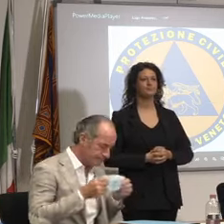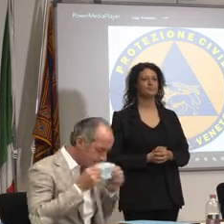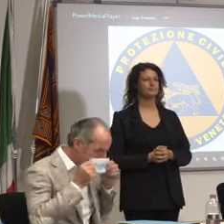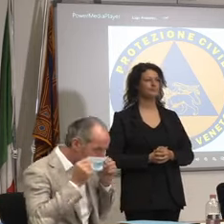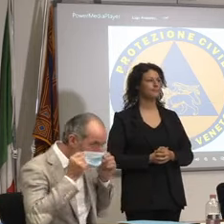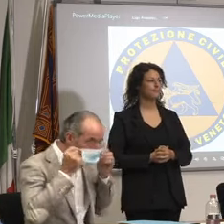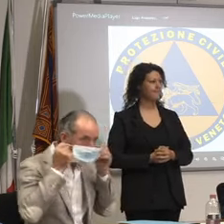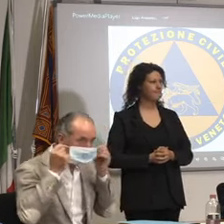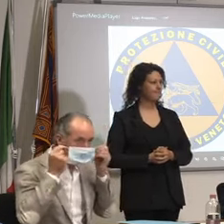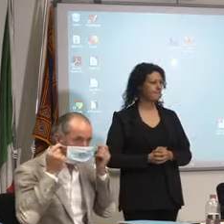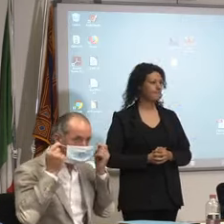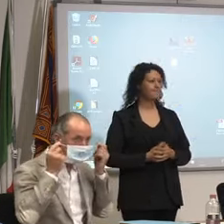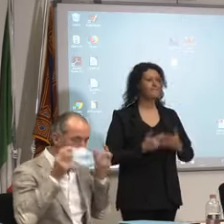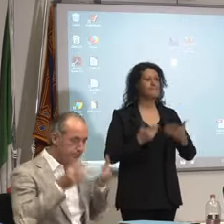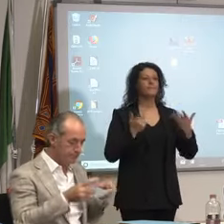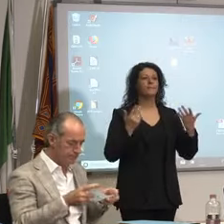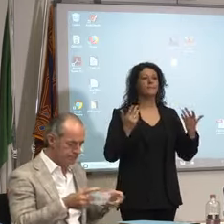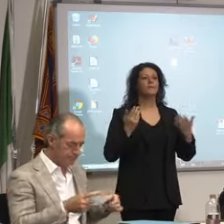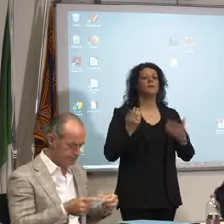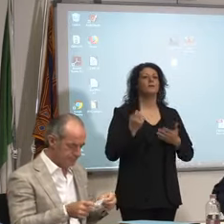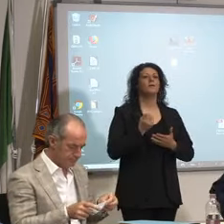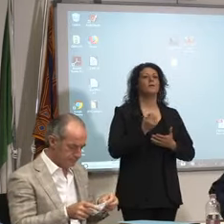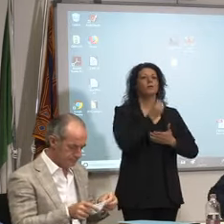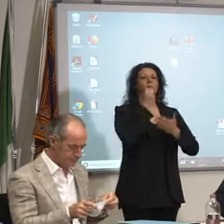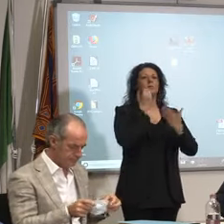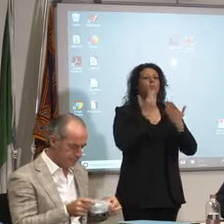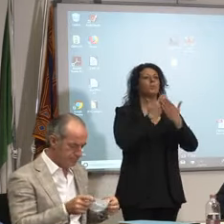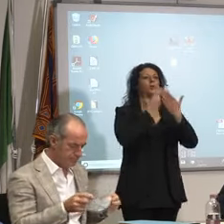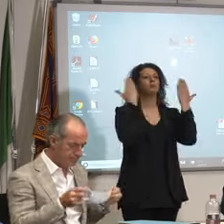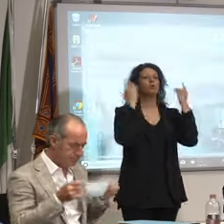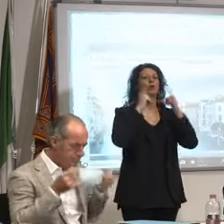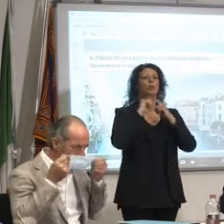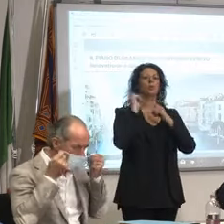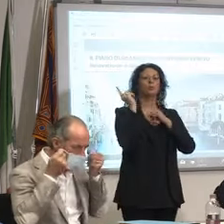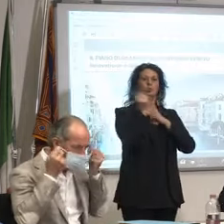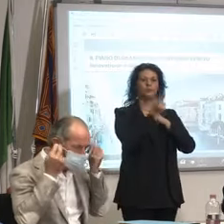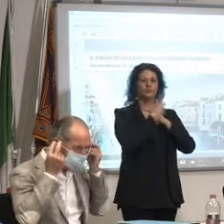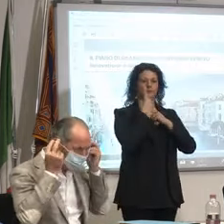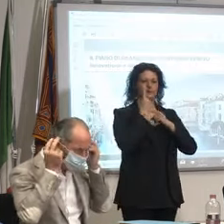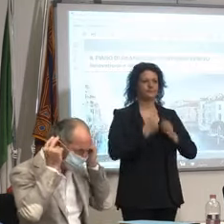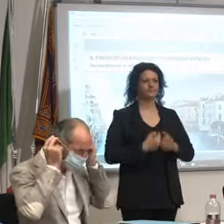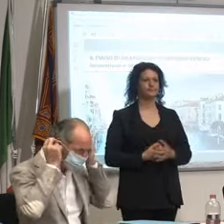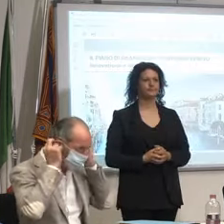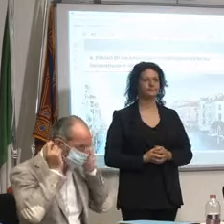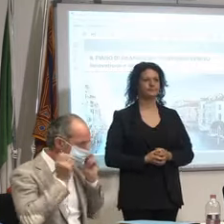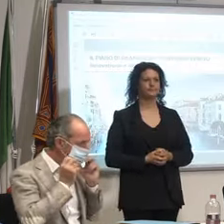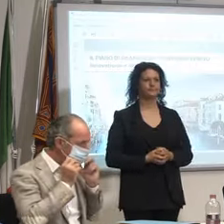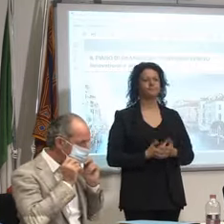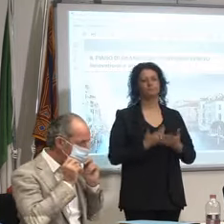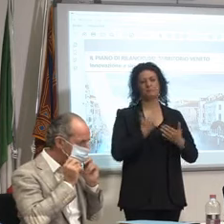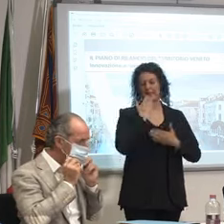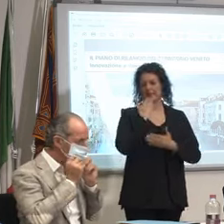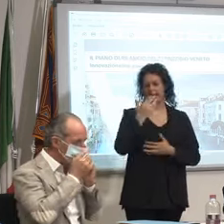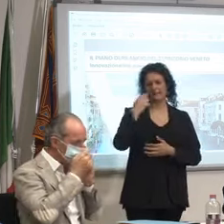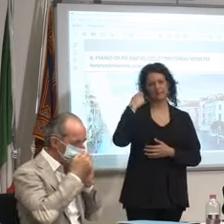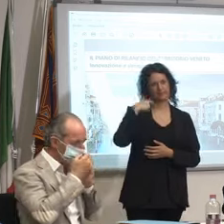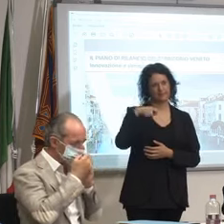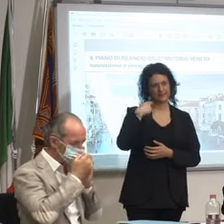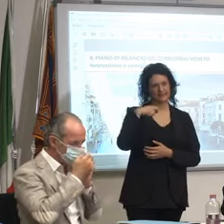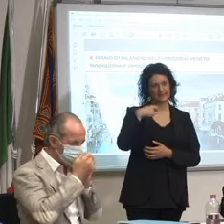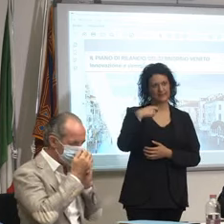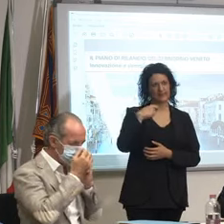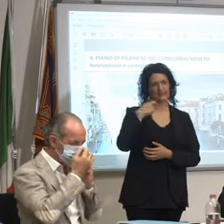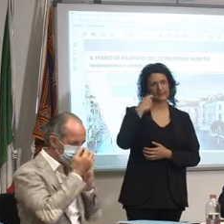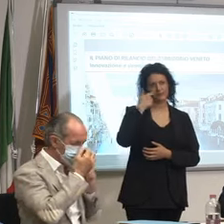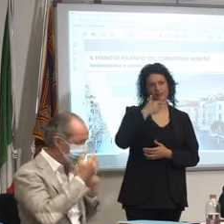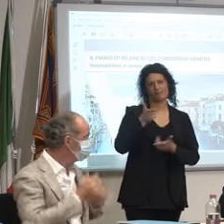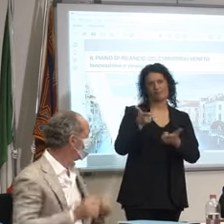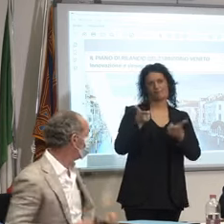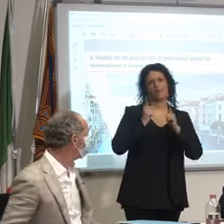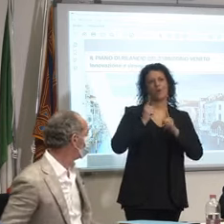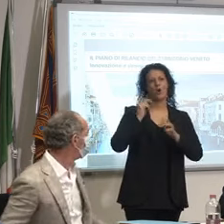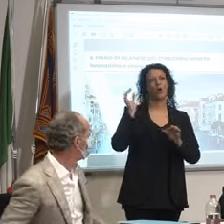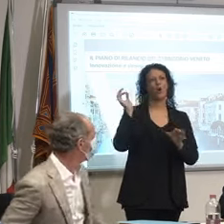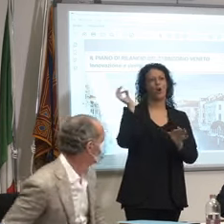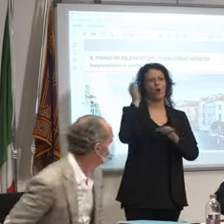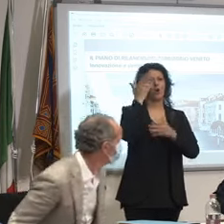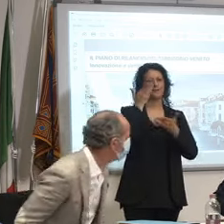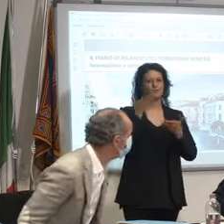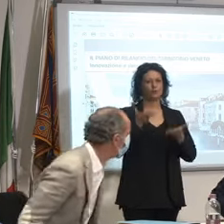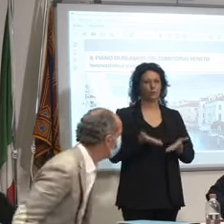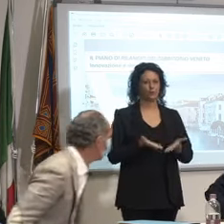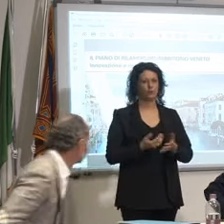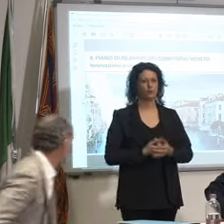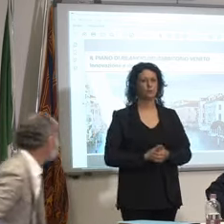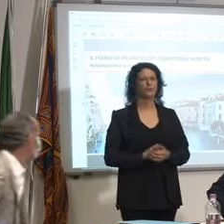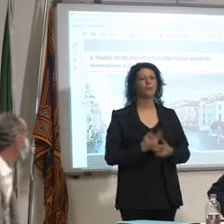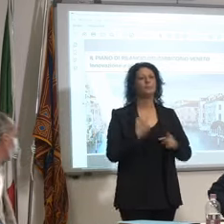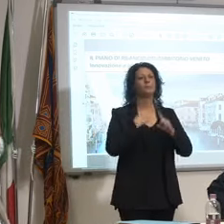bene grazie buongiorno a tutti innanzitutto lasciatevi ringraziare anche il presidente non solo per l'opportunità ma anche per